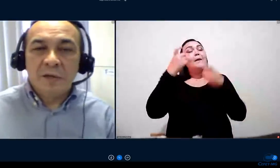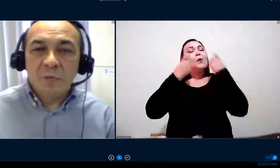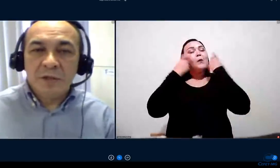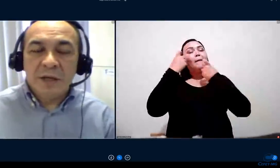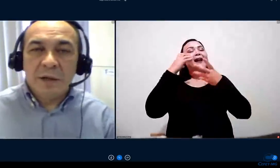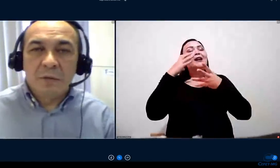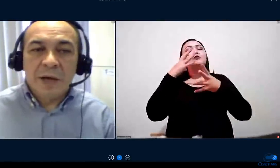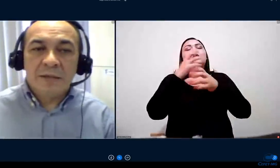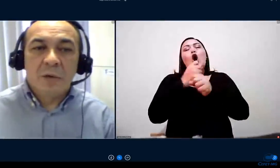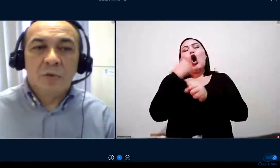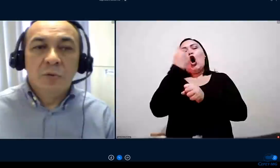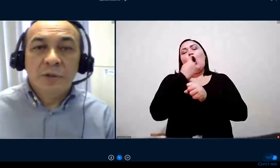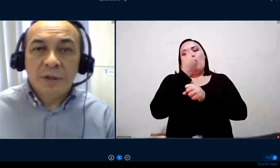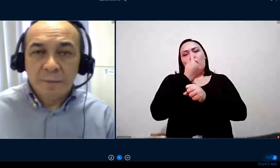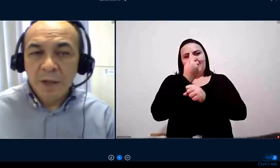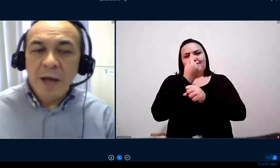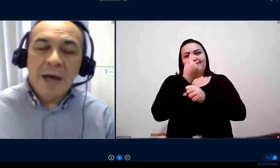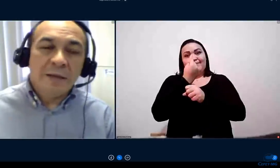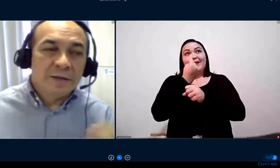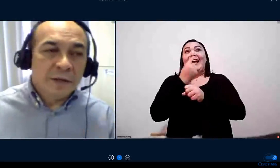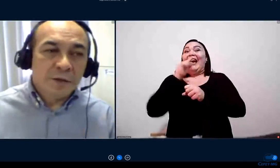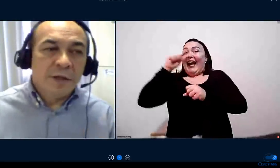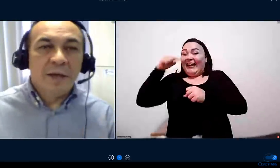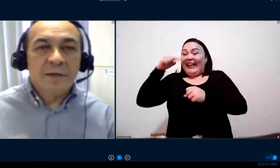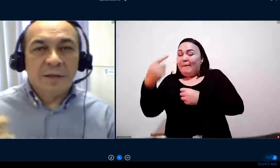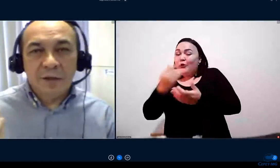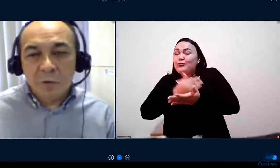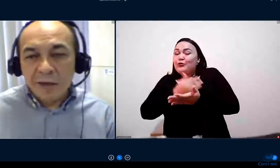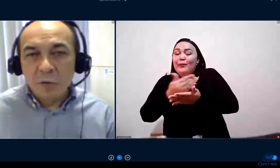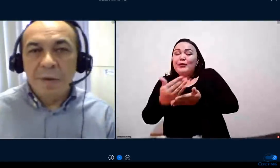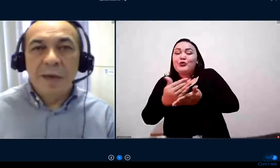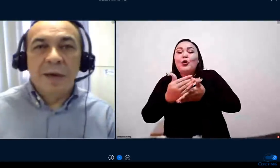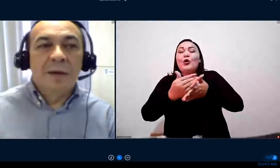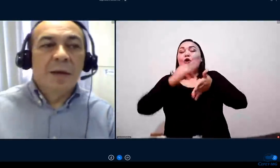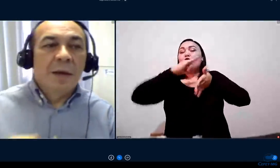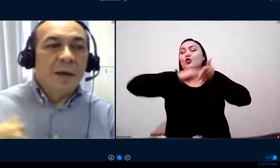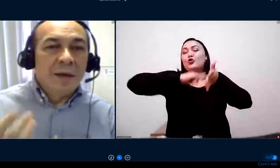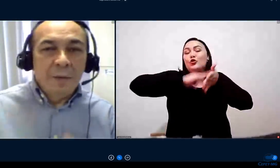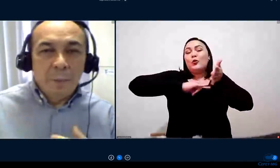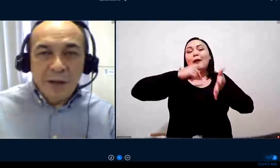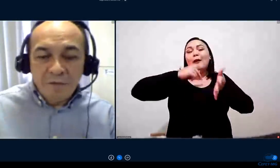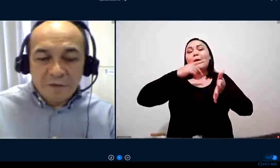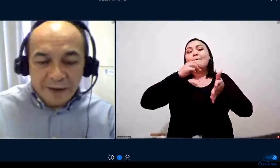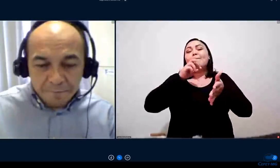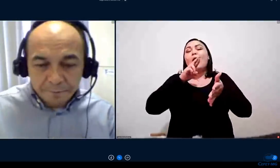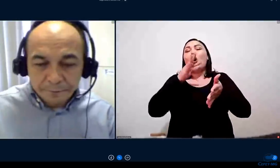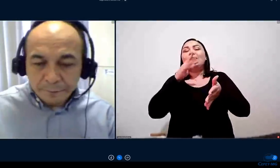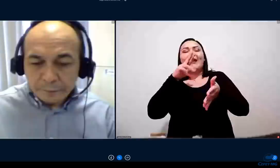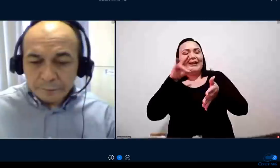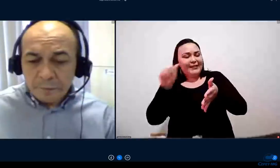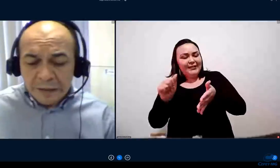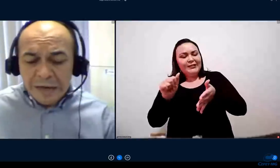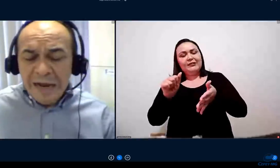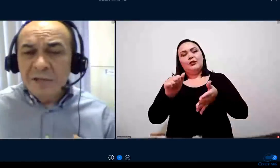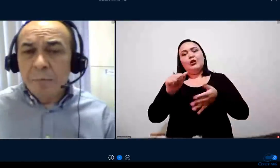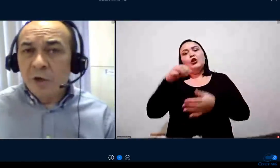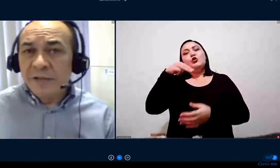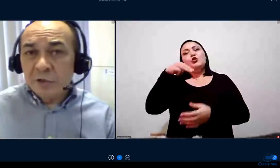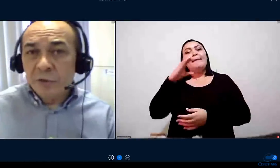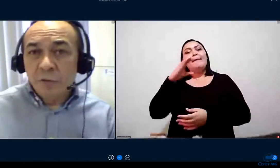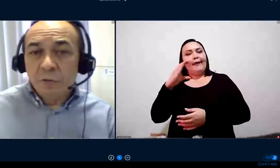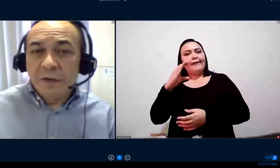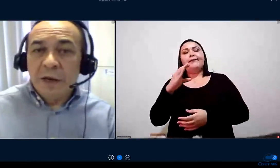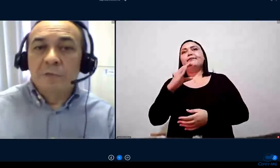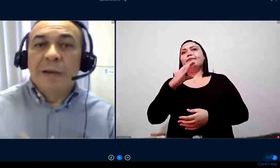portarismos em série da educação surgir, a 373, a 346 e por aí vai. Nesse